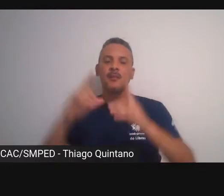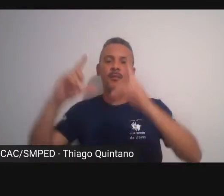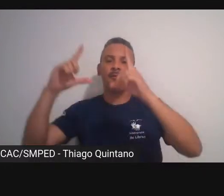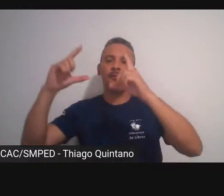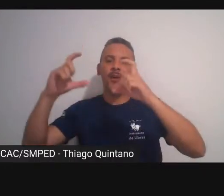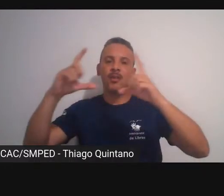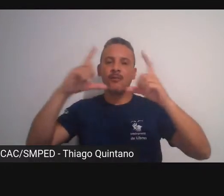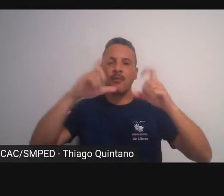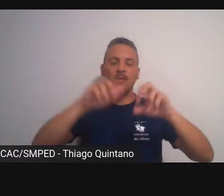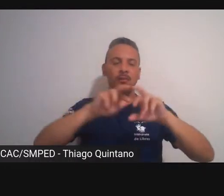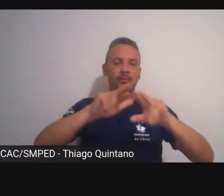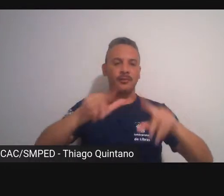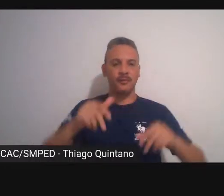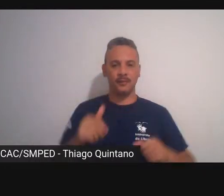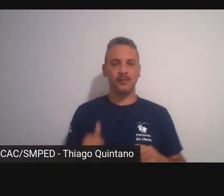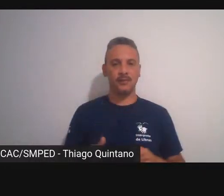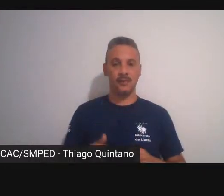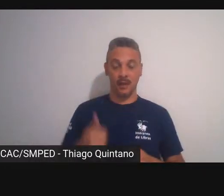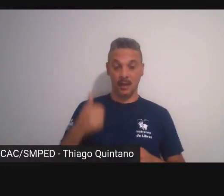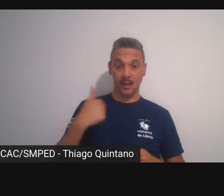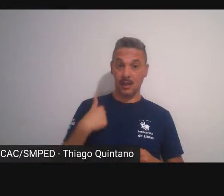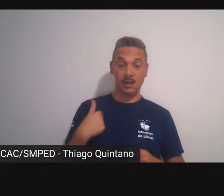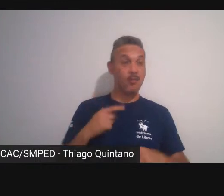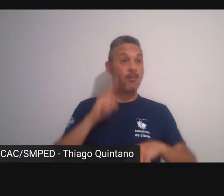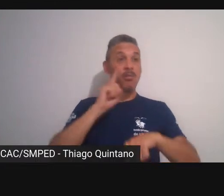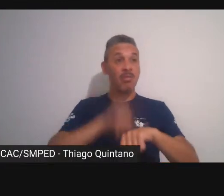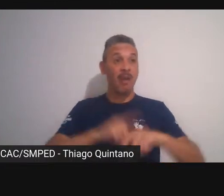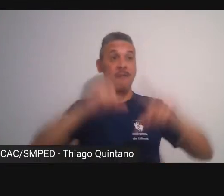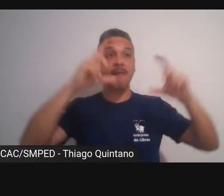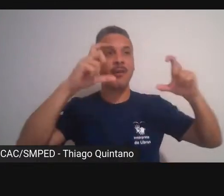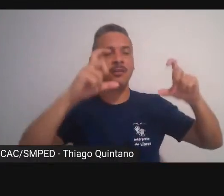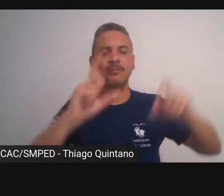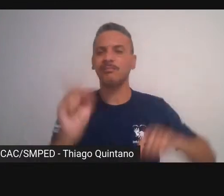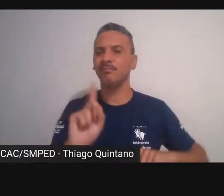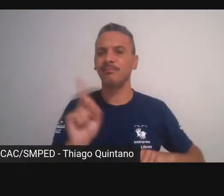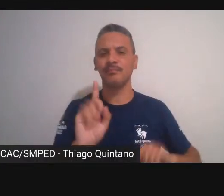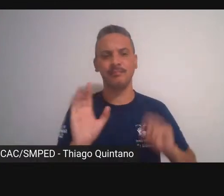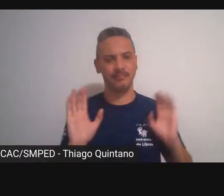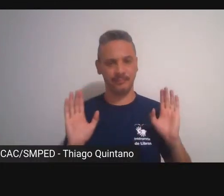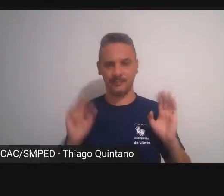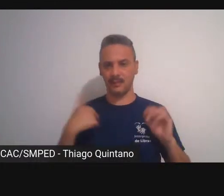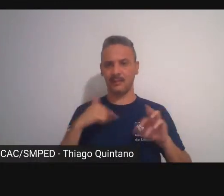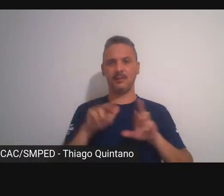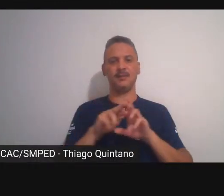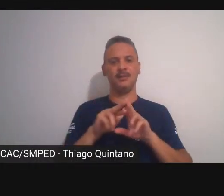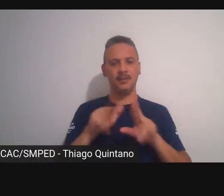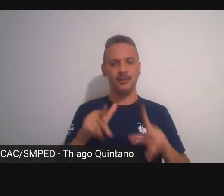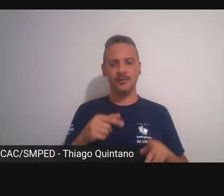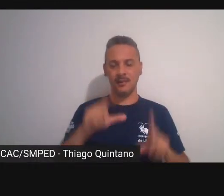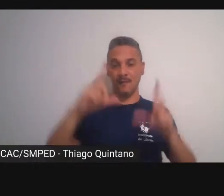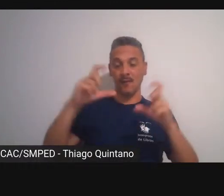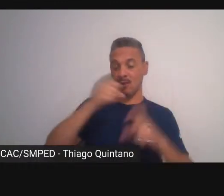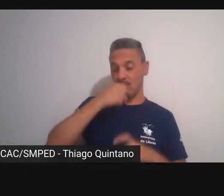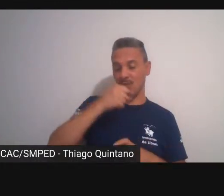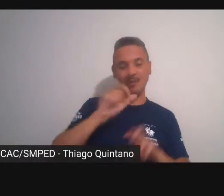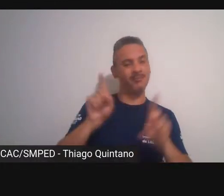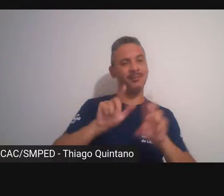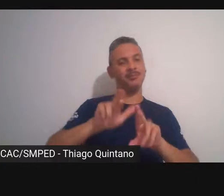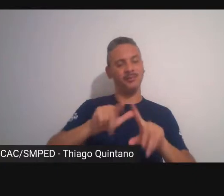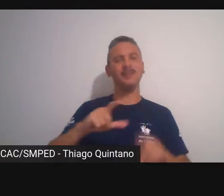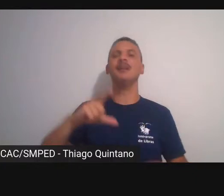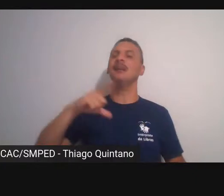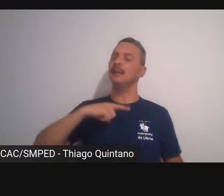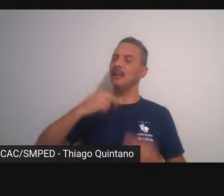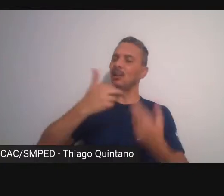fotógrafo imediato eu não sou um foto jornalista não tenho nada contra os foto jornalistas acredito que existem excelentes